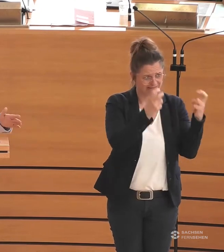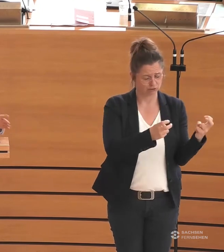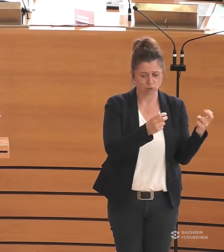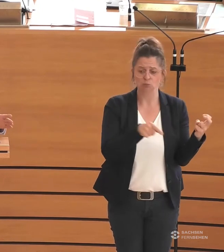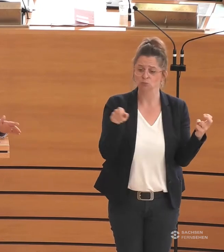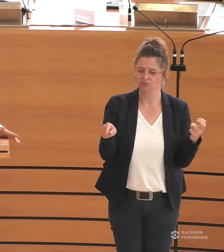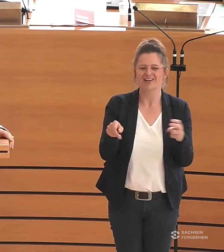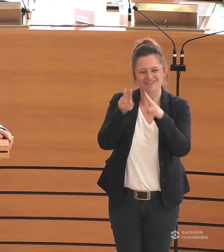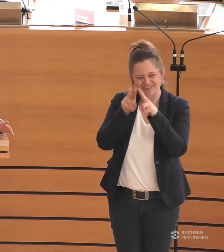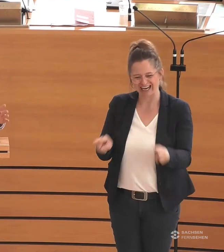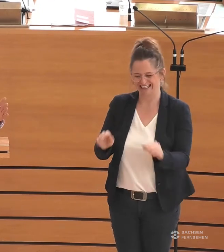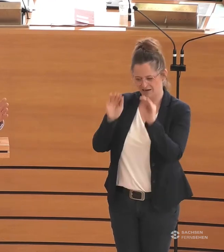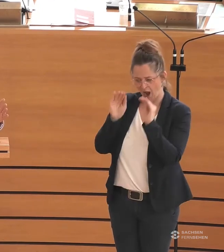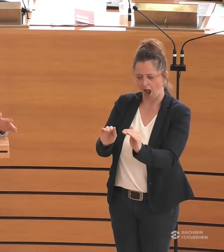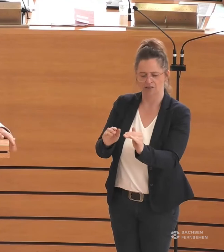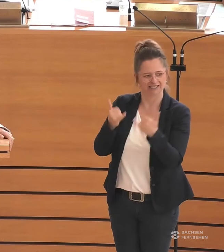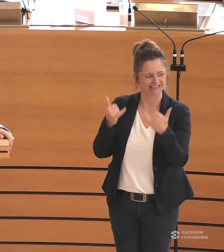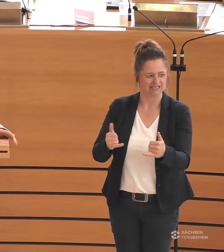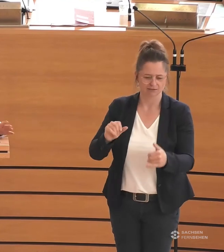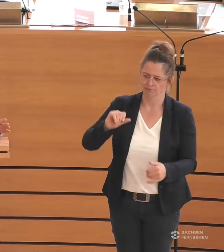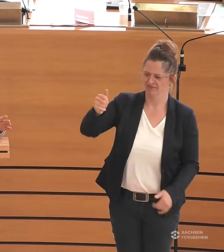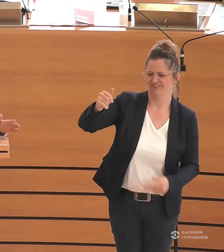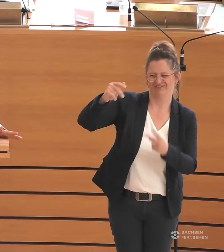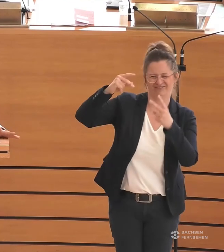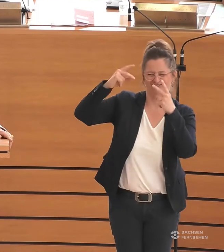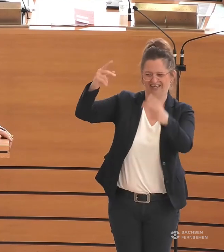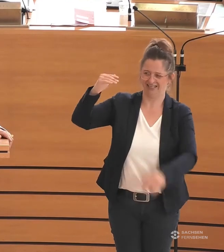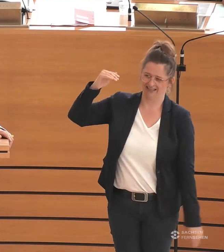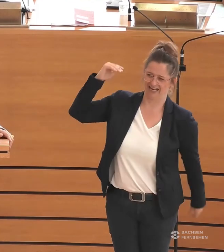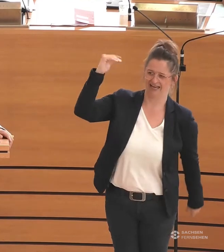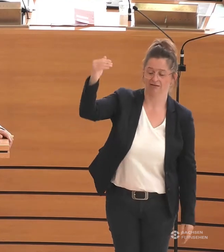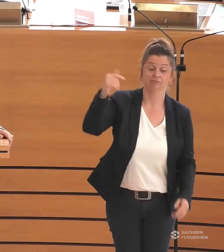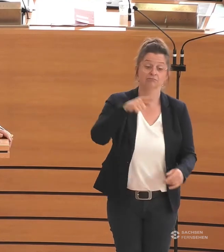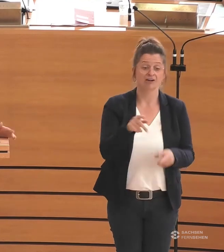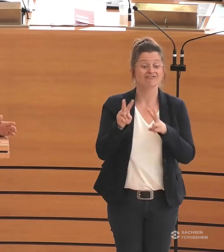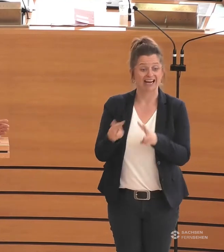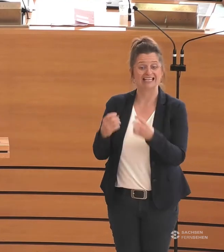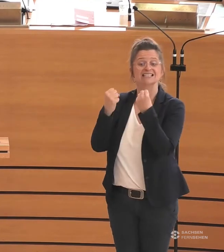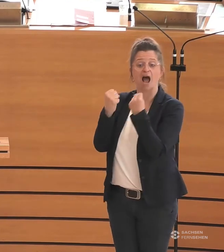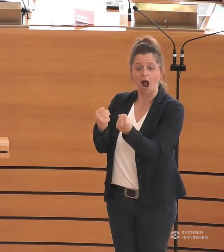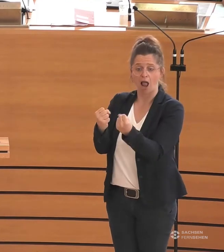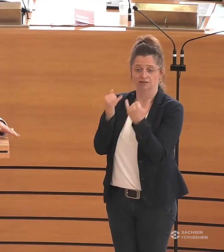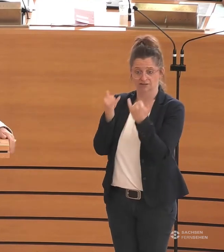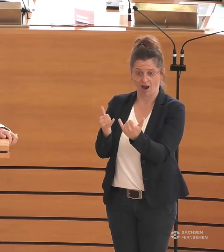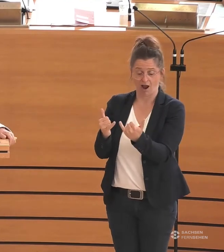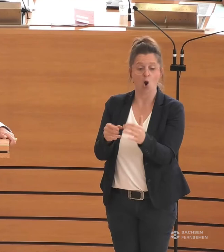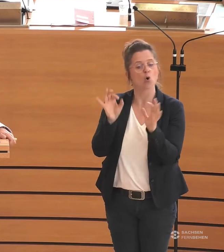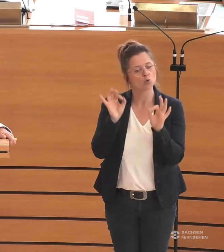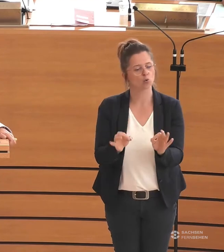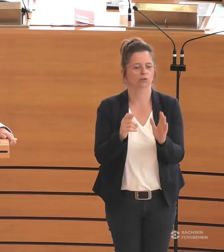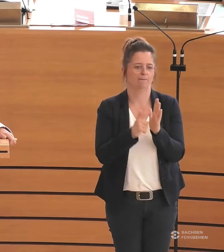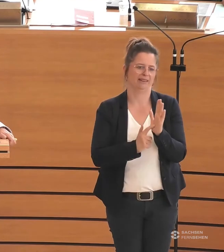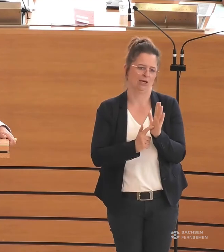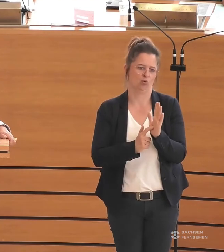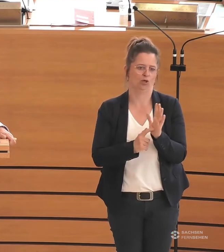Der Erhalt des Friedens ist zurzeit das Wichtigste. Und ich sage, der Erhalt des Friedens ist auch die beste Voraussetzung für